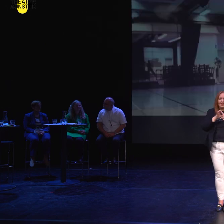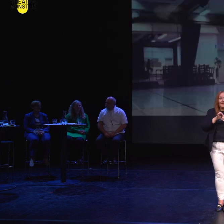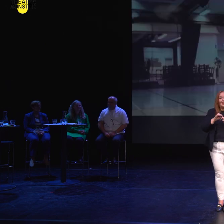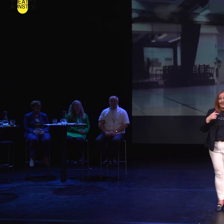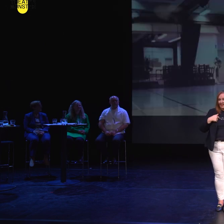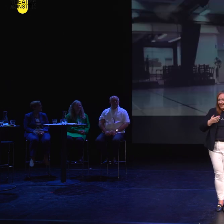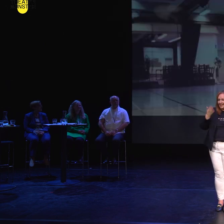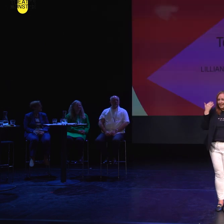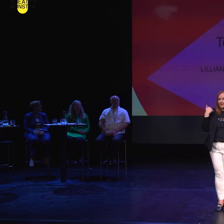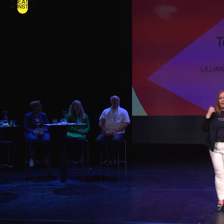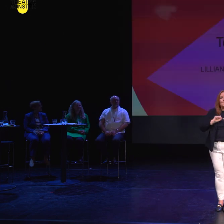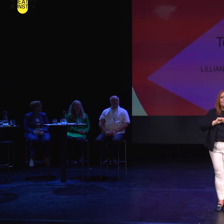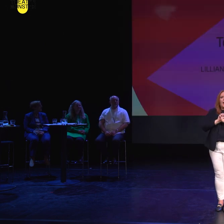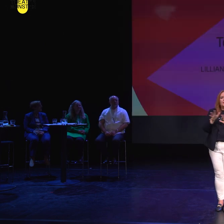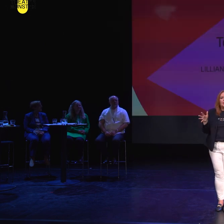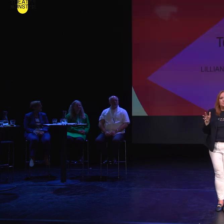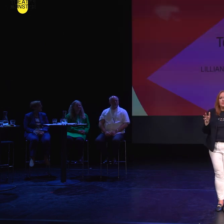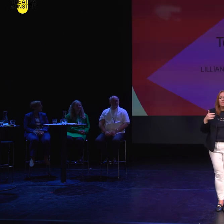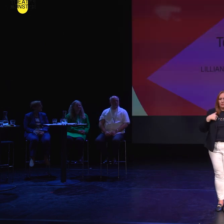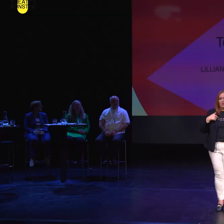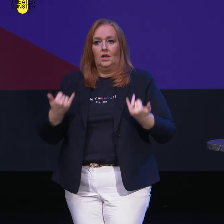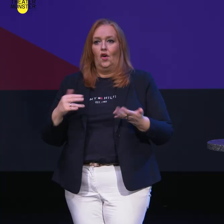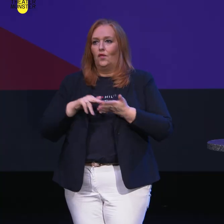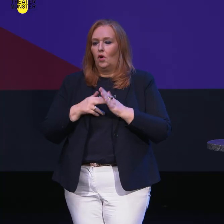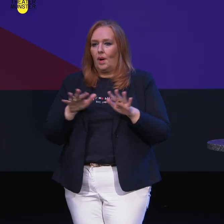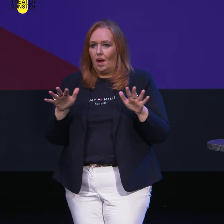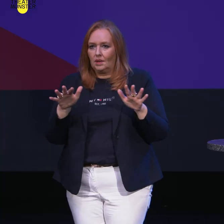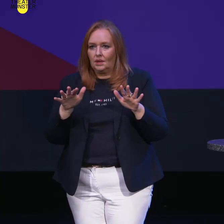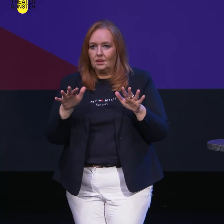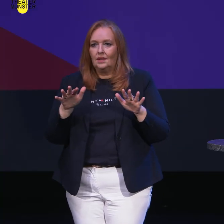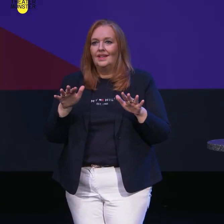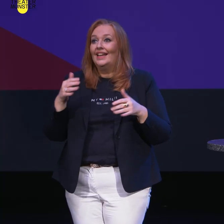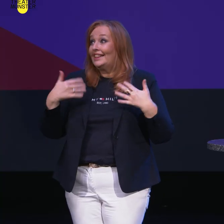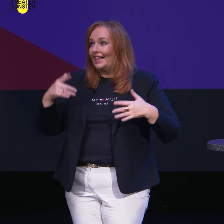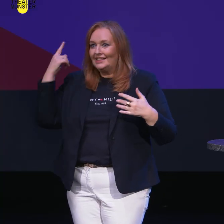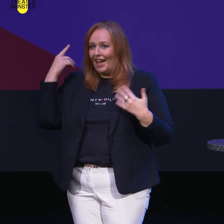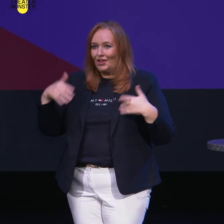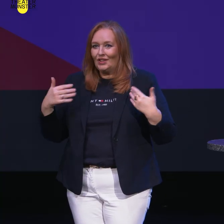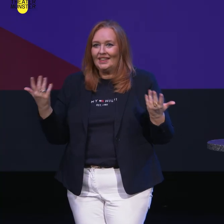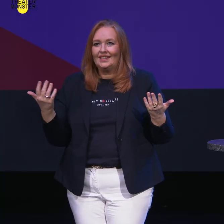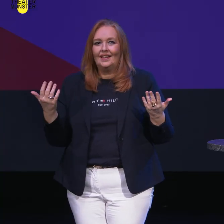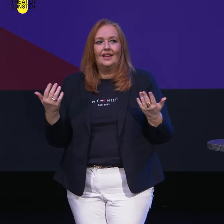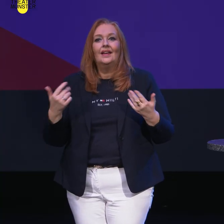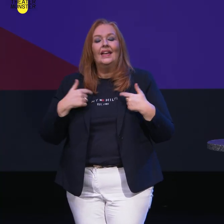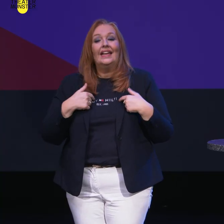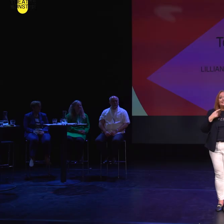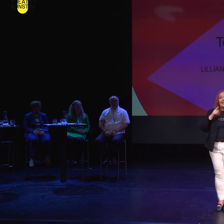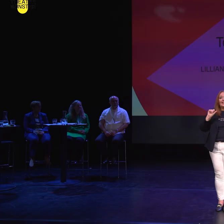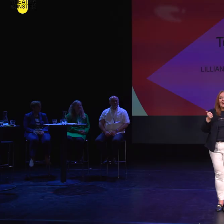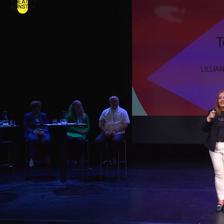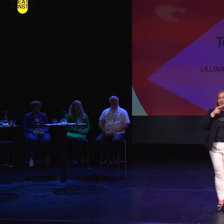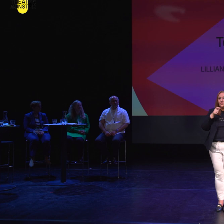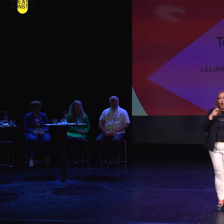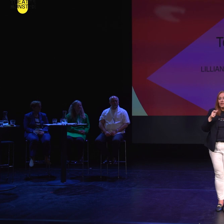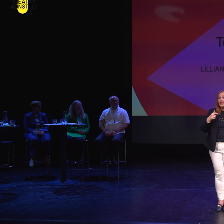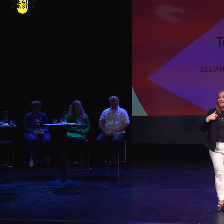Als ich mich während der Pandemie auf diese Spielzeit vorbereitet habe, tanzt er? Nee, noch nicht. Aber ich sage jetzt gleich ein Wort